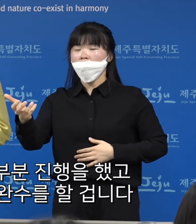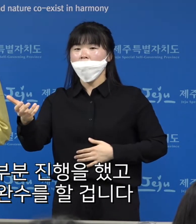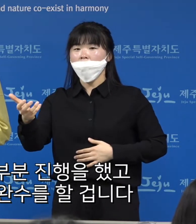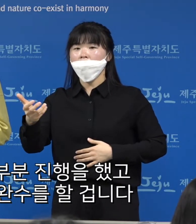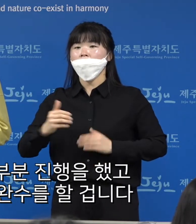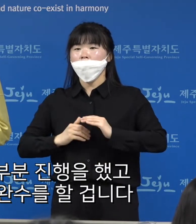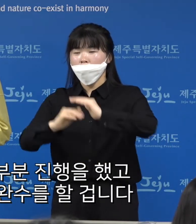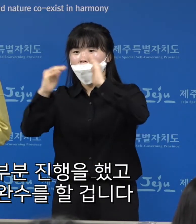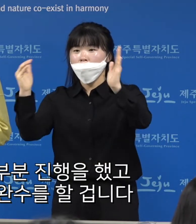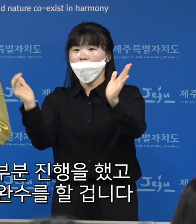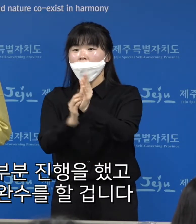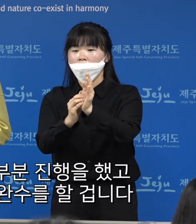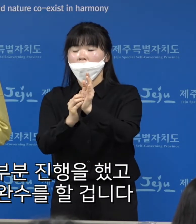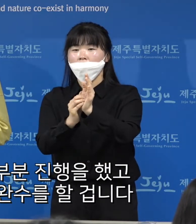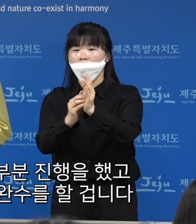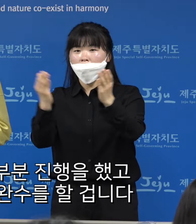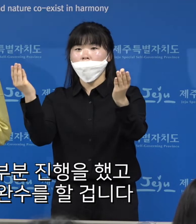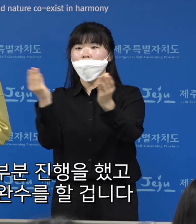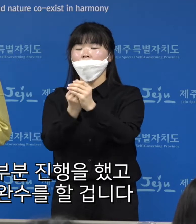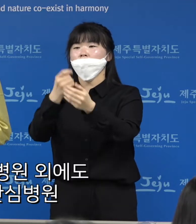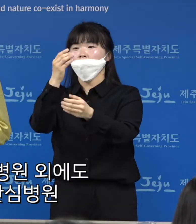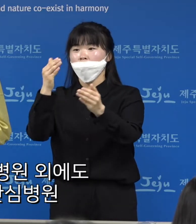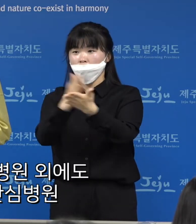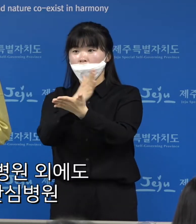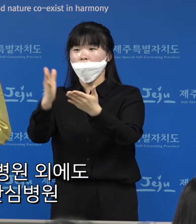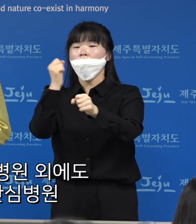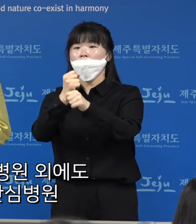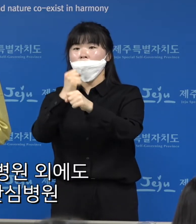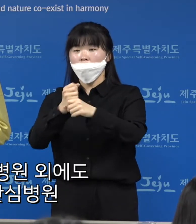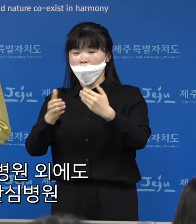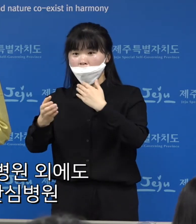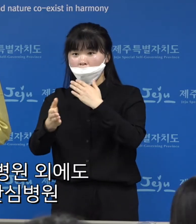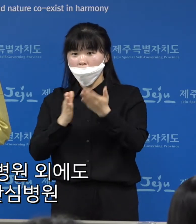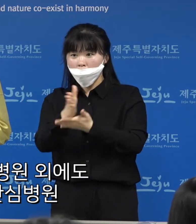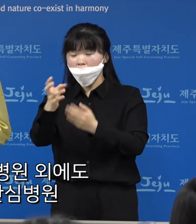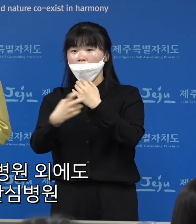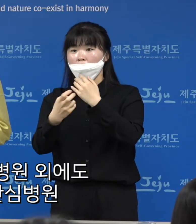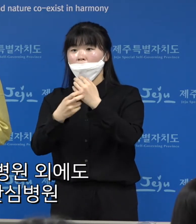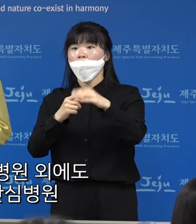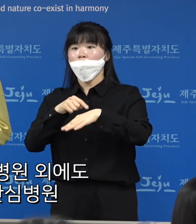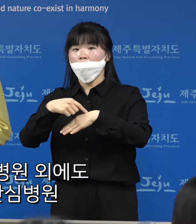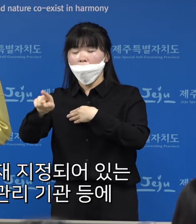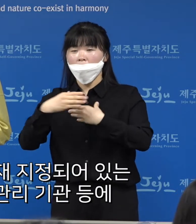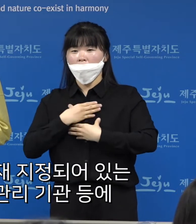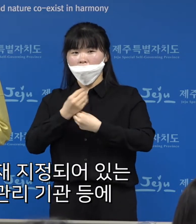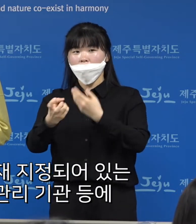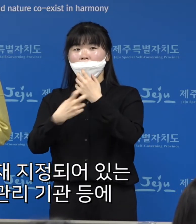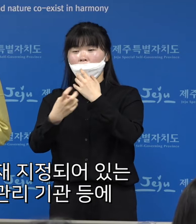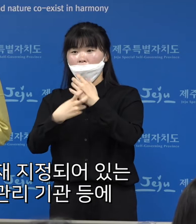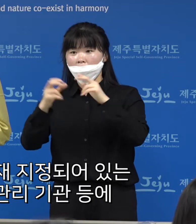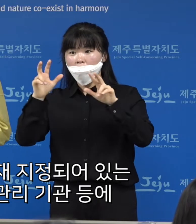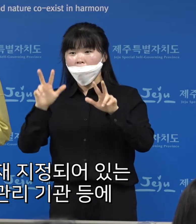진행을 했고 이 부분을 완수를 할 겁니다. 이러한 전담병원 외에도 안심병원 그리고